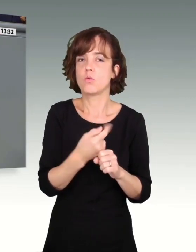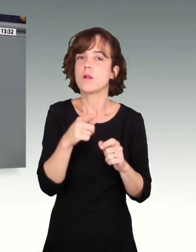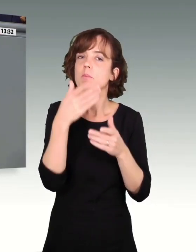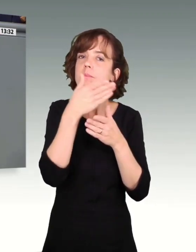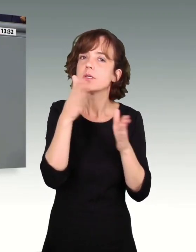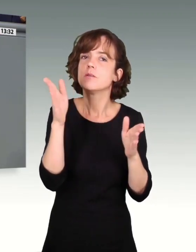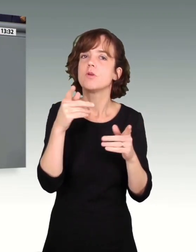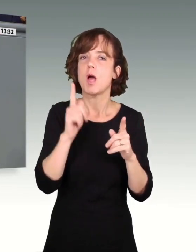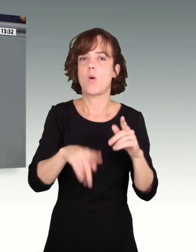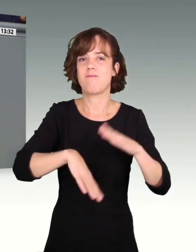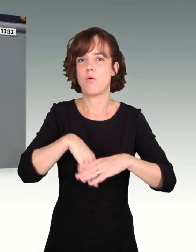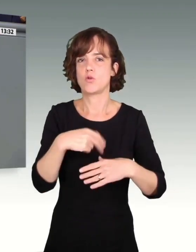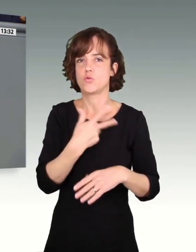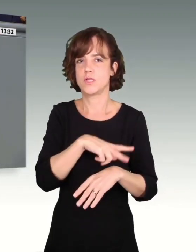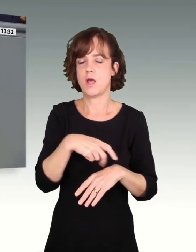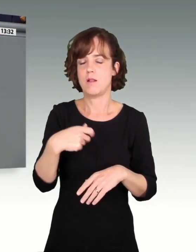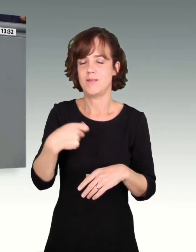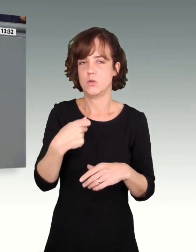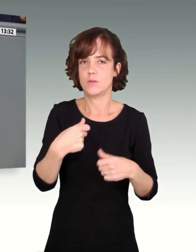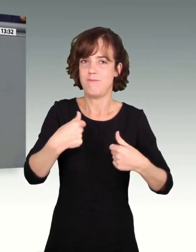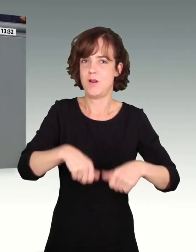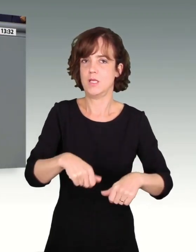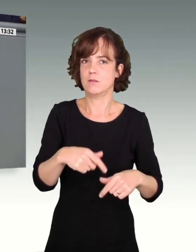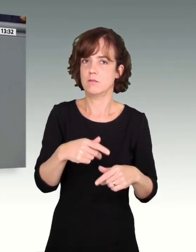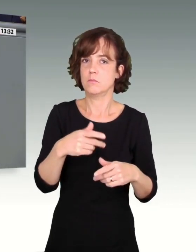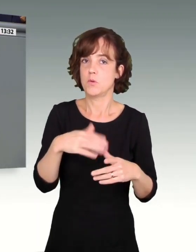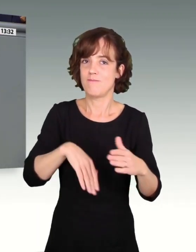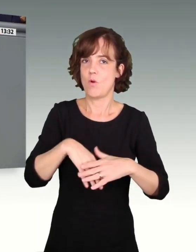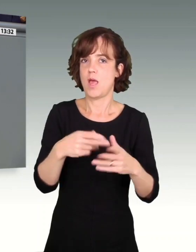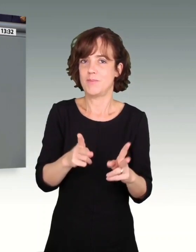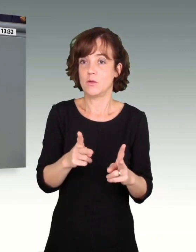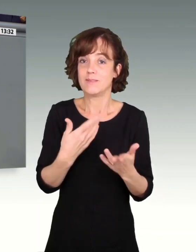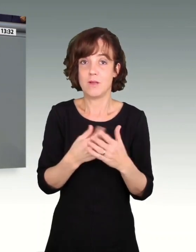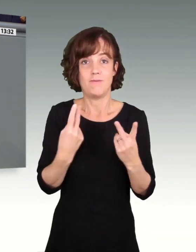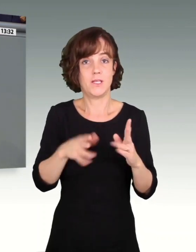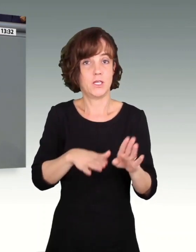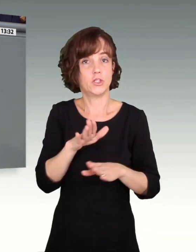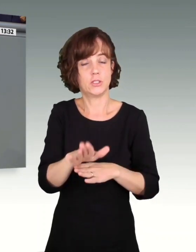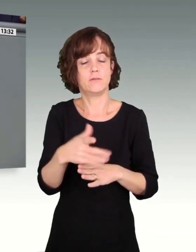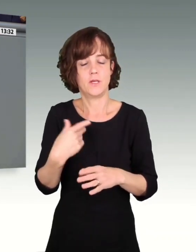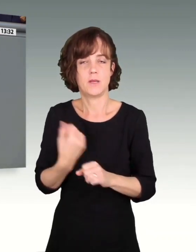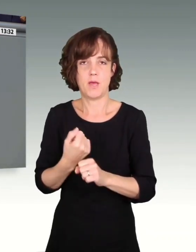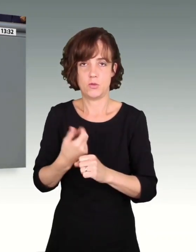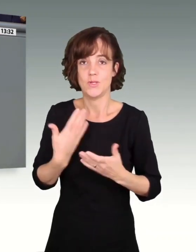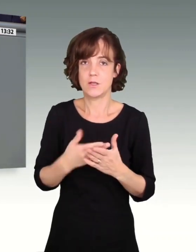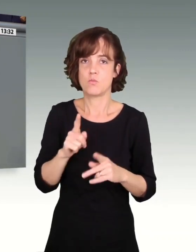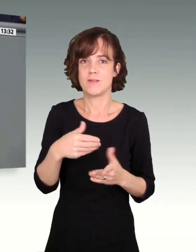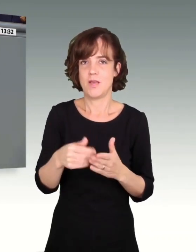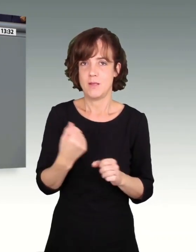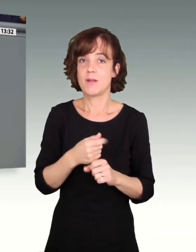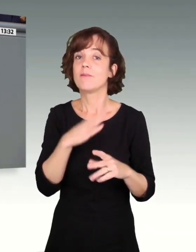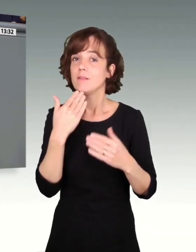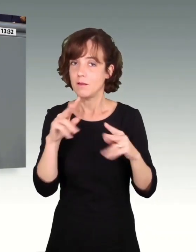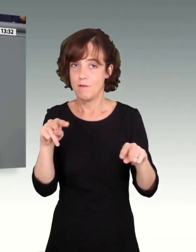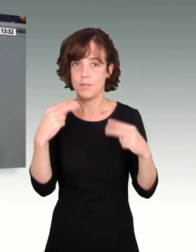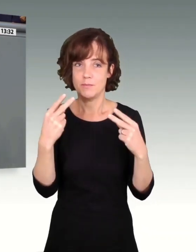dann eben auch in einer vollen Sozialversicherungspflicht zu landen mit voller Absicherung. Ich glaube, das ist ein wichtiger Schritt, den wir da gegangen sind. Da müssen wir weitermachen. Vielen Dank für Ihre